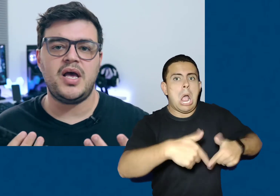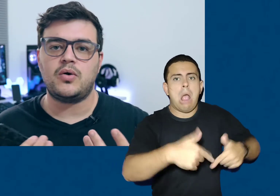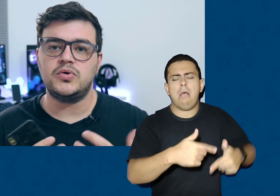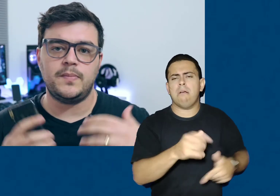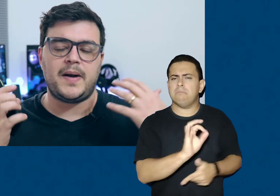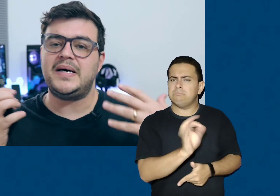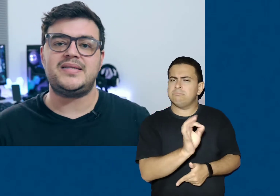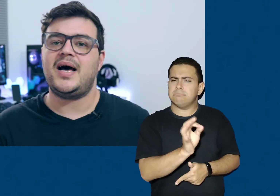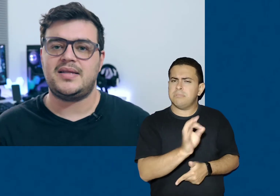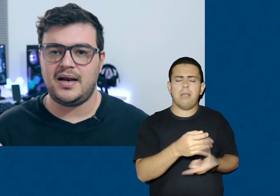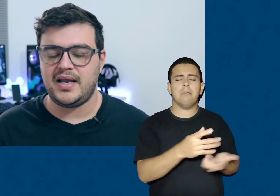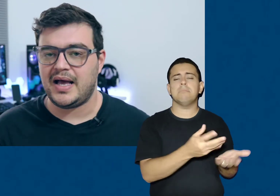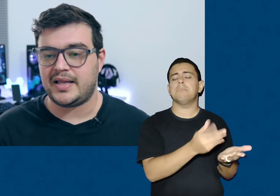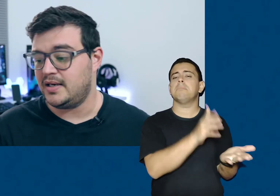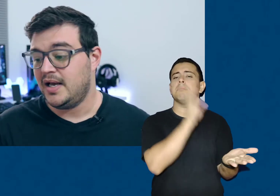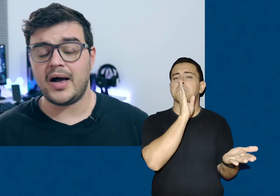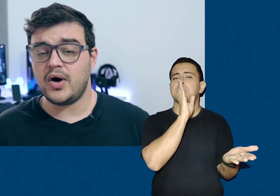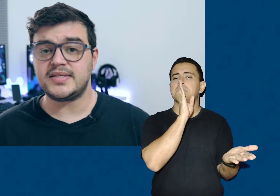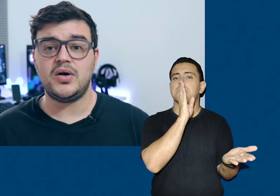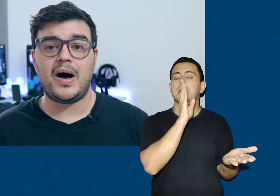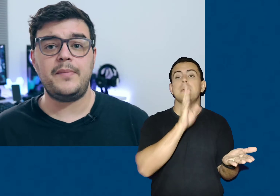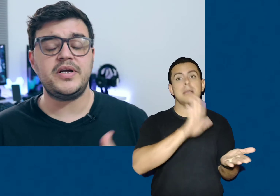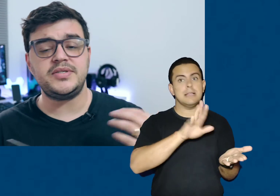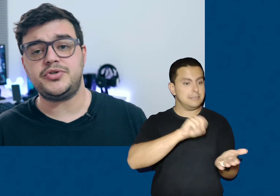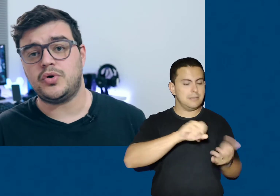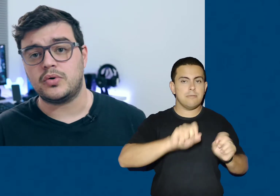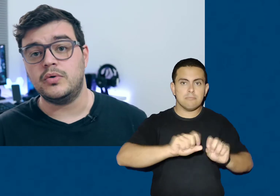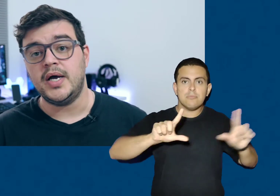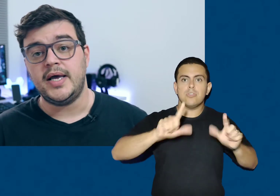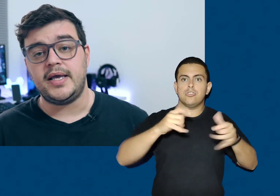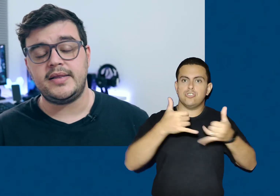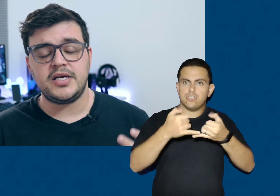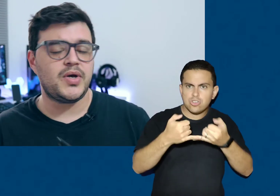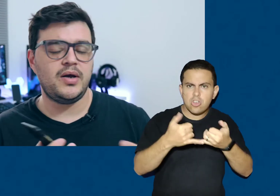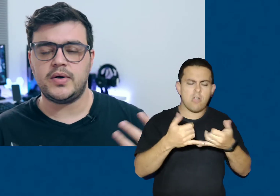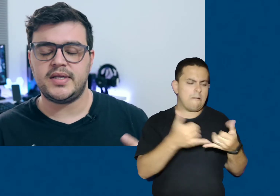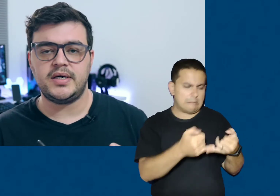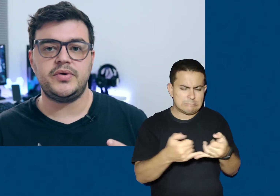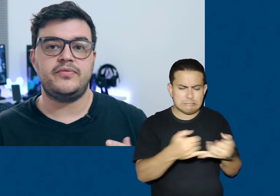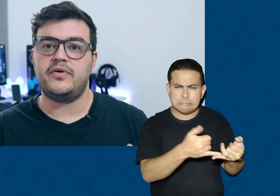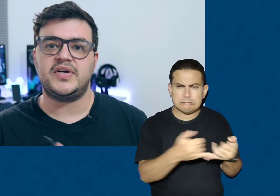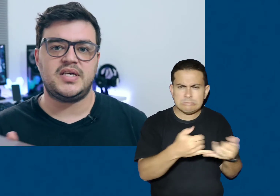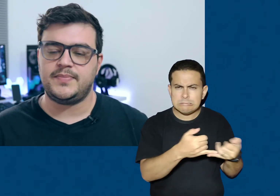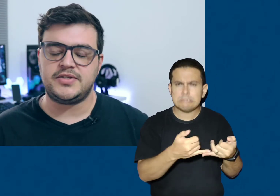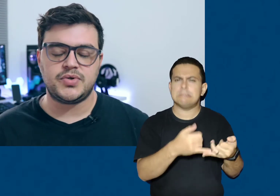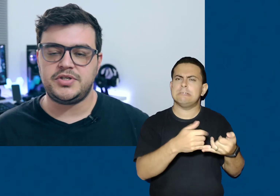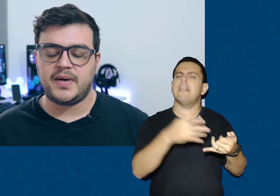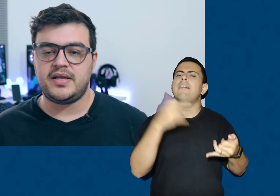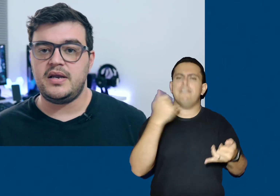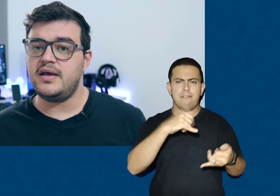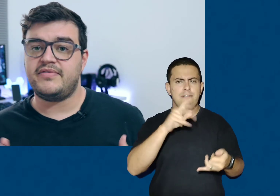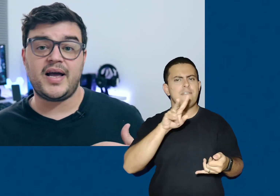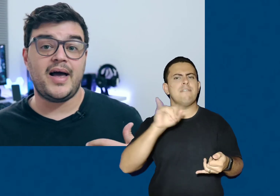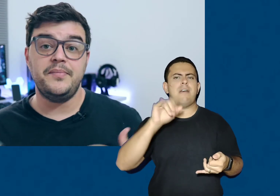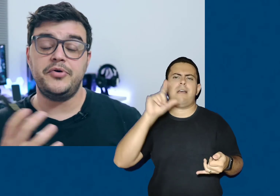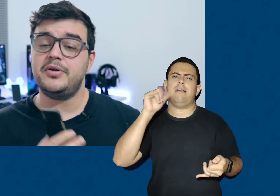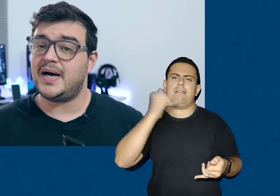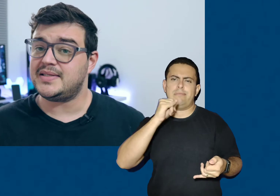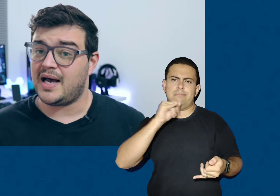de recurso para manter a tela ligada. Agora, se eu abro esse jogo e deixo ele rodando, e vou fazer as medições de bateria, vai cair muito mais